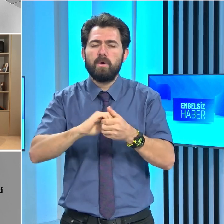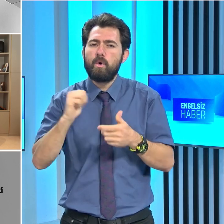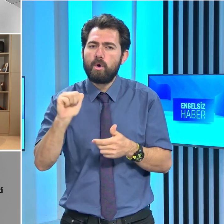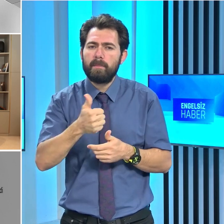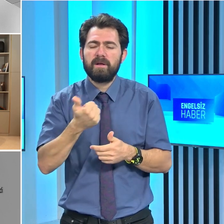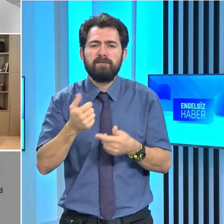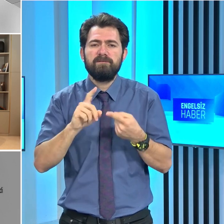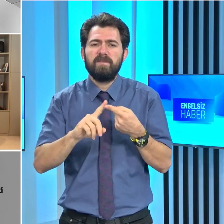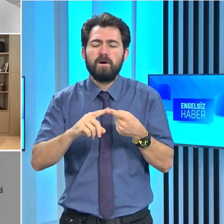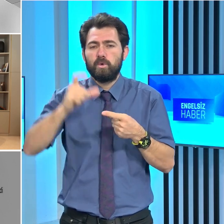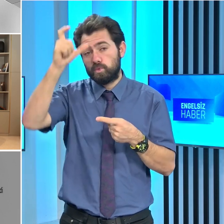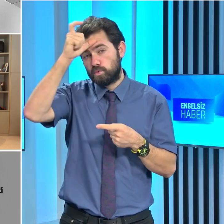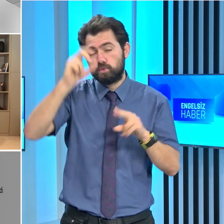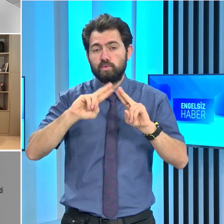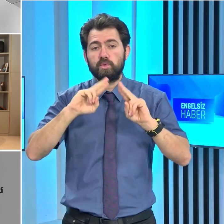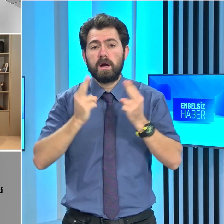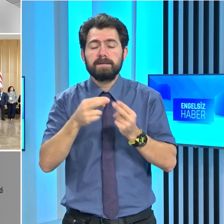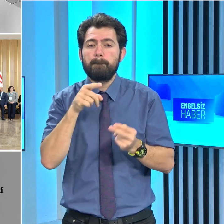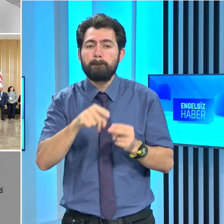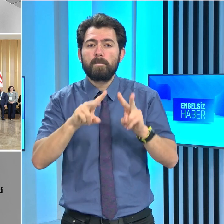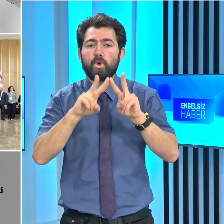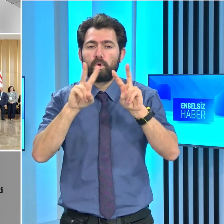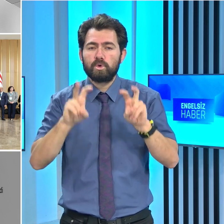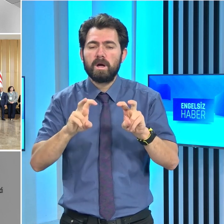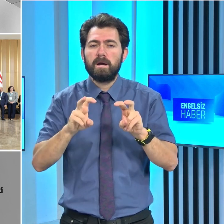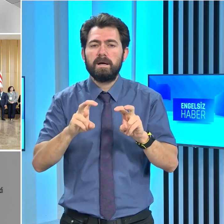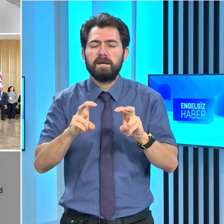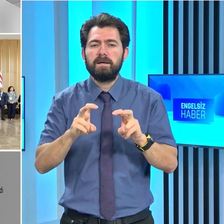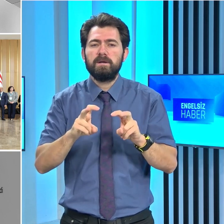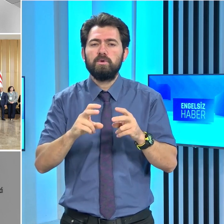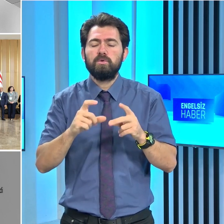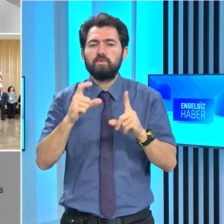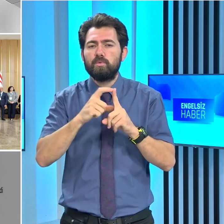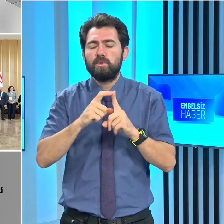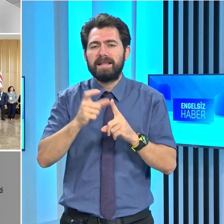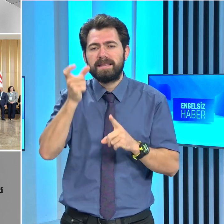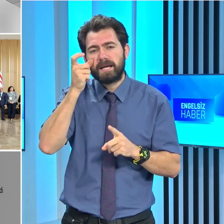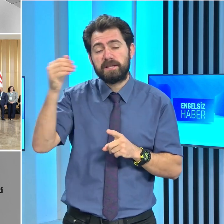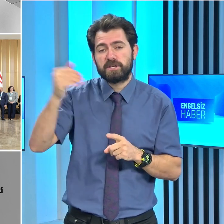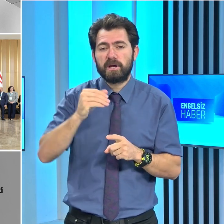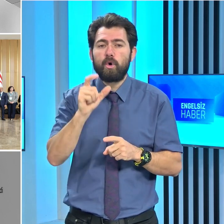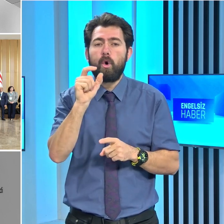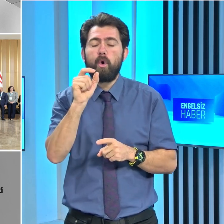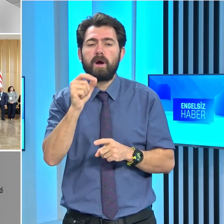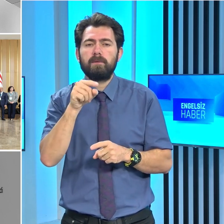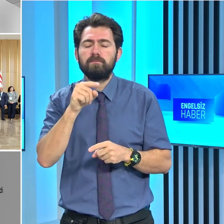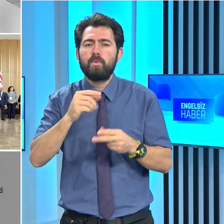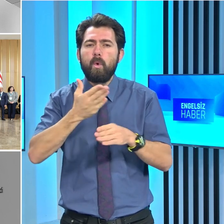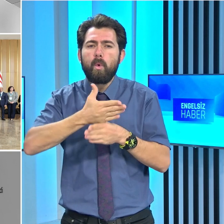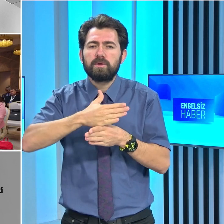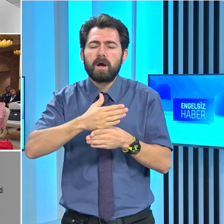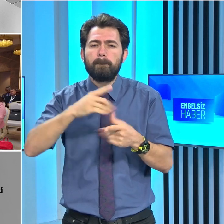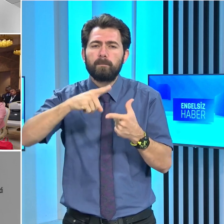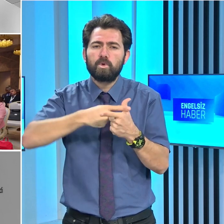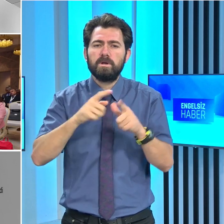ve Türk dünyasının bu alandaki gücüne dikkati çeken Oygar, ortak projelerin geliştirilmesi